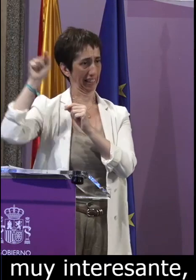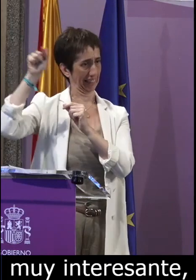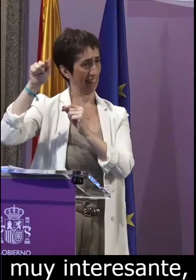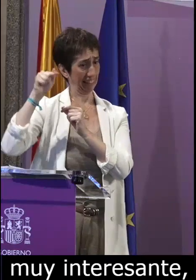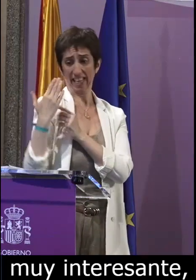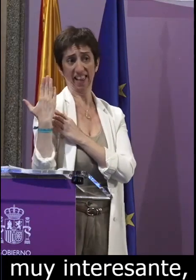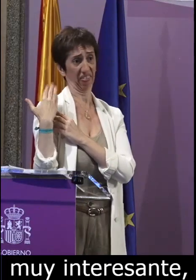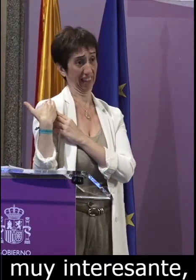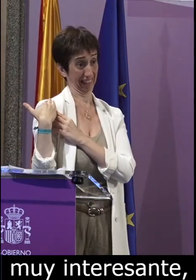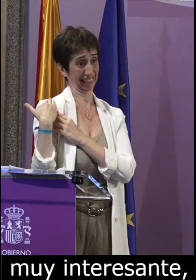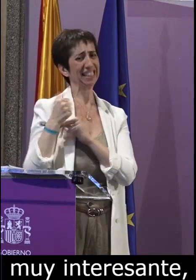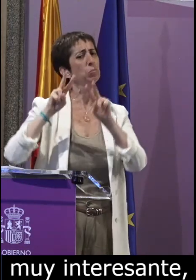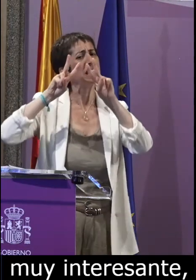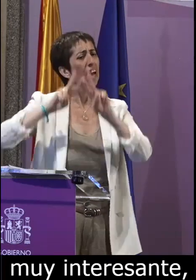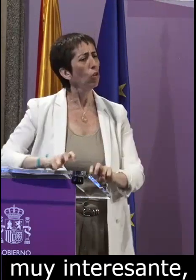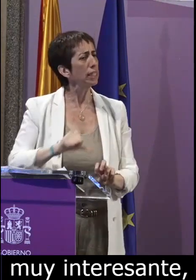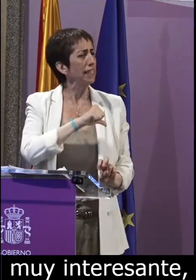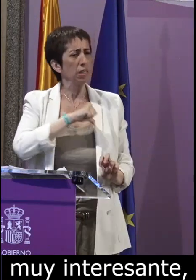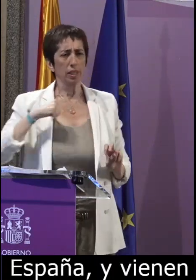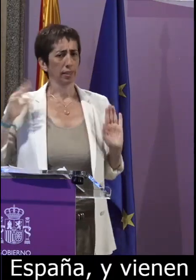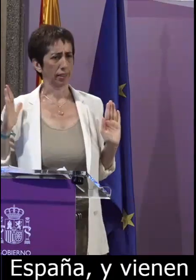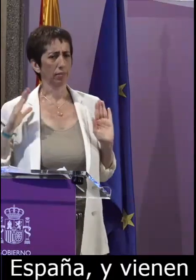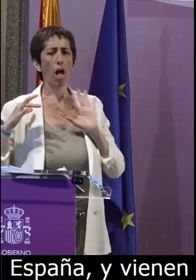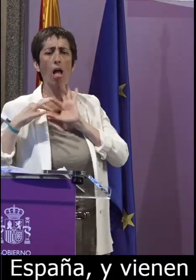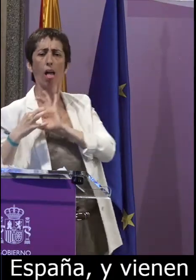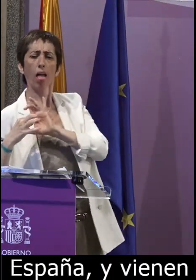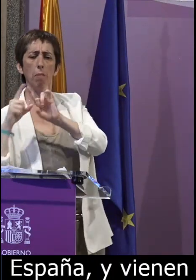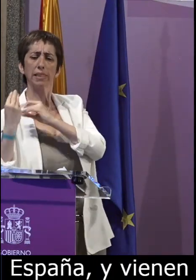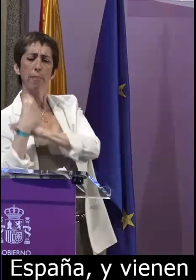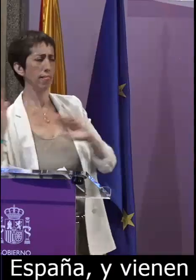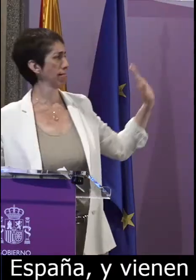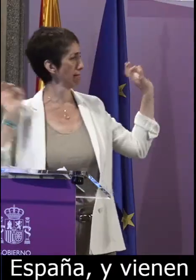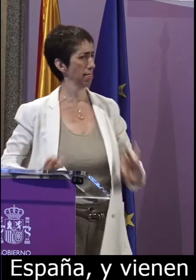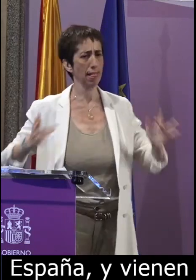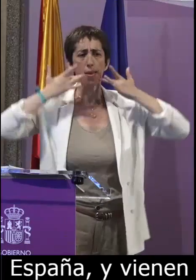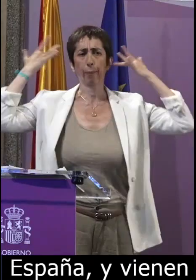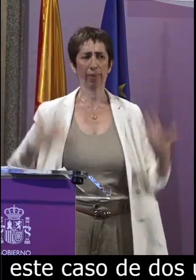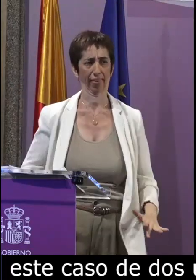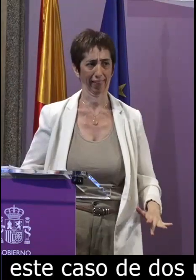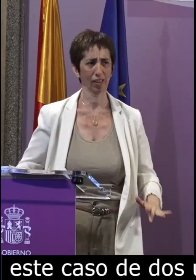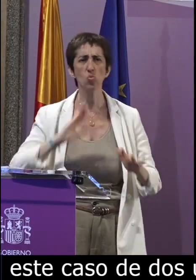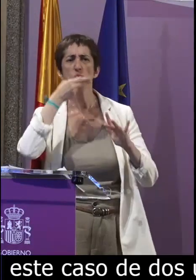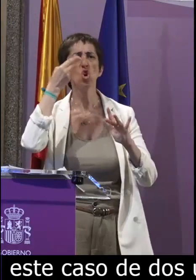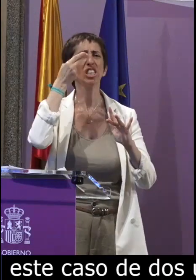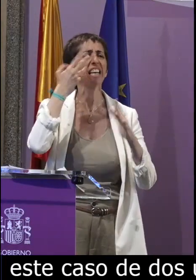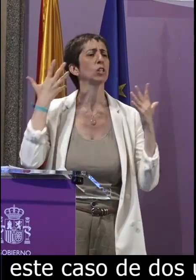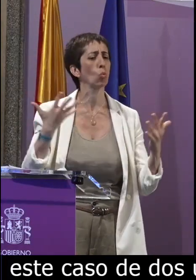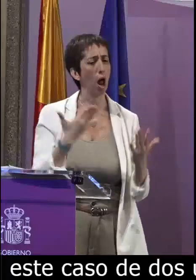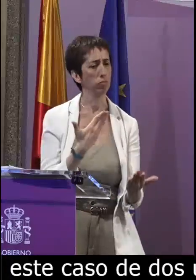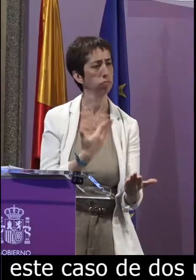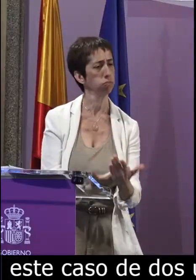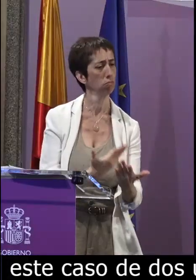en este caso de dos universidades de este país investigaciones independientes no financiadas por